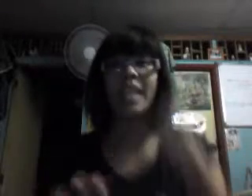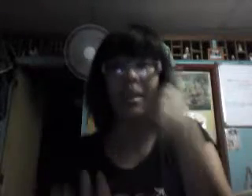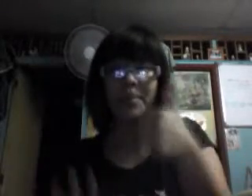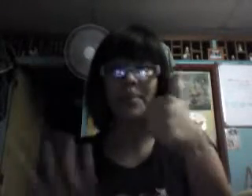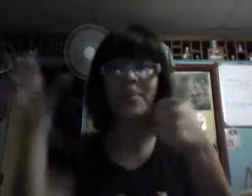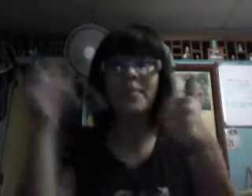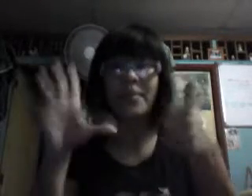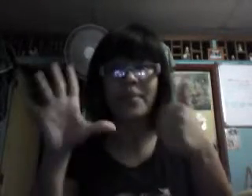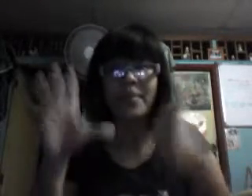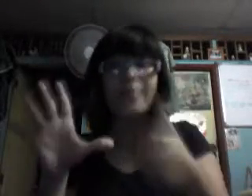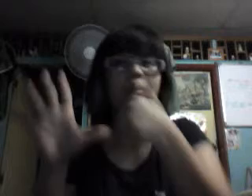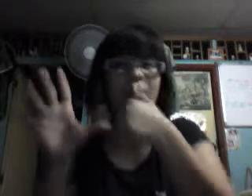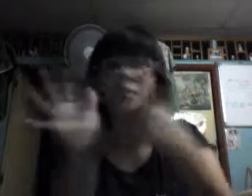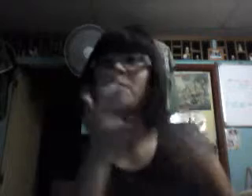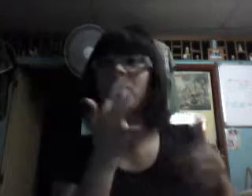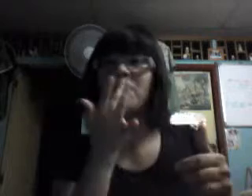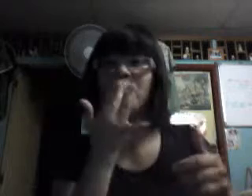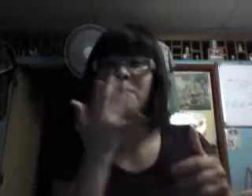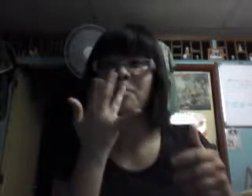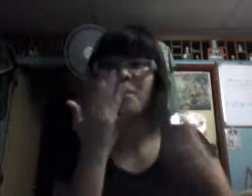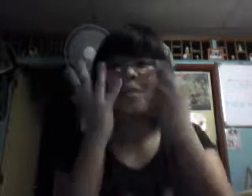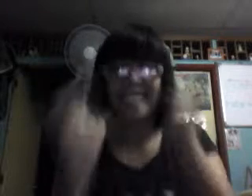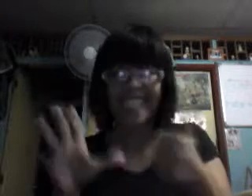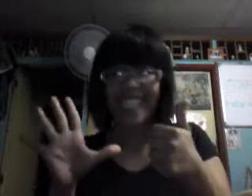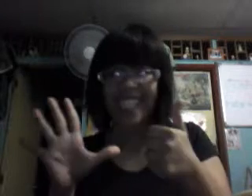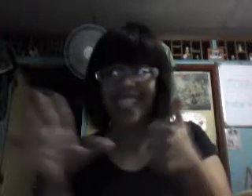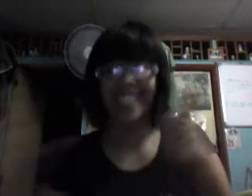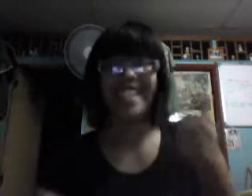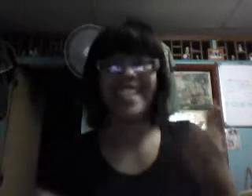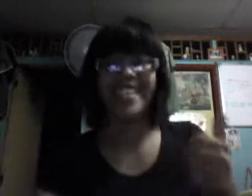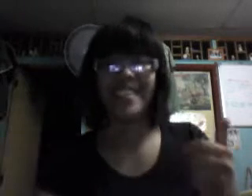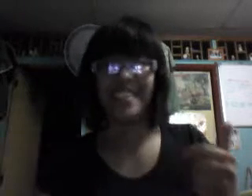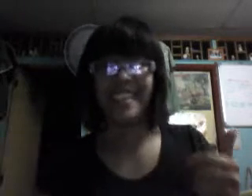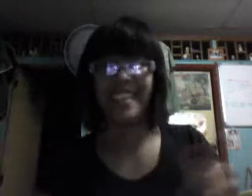일각이 다운 귀요미 귀요미 귀요미